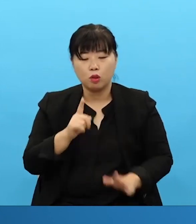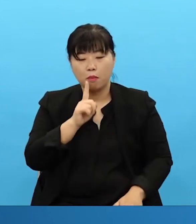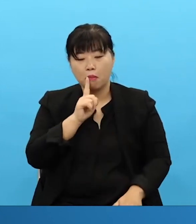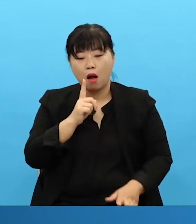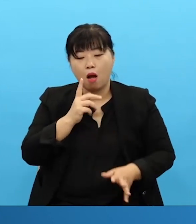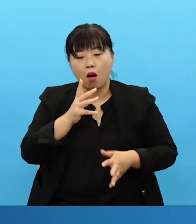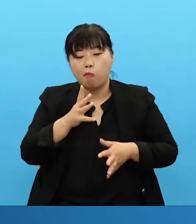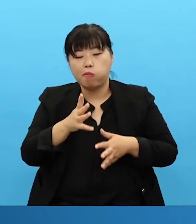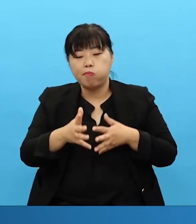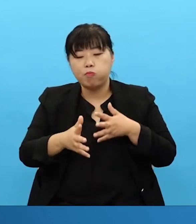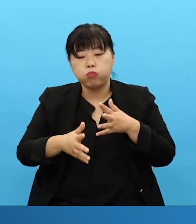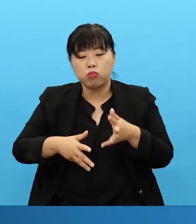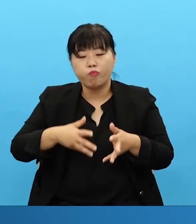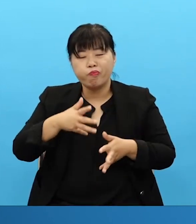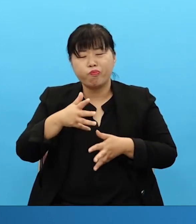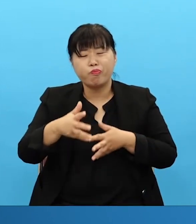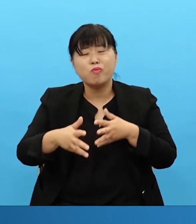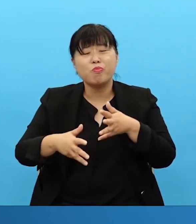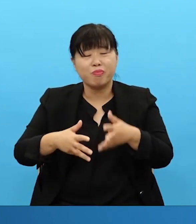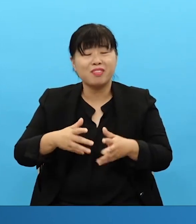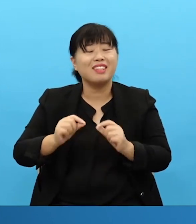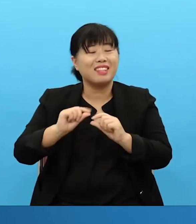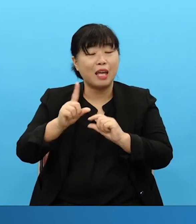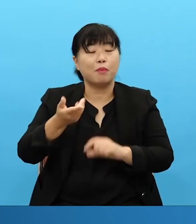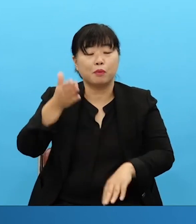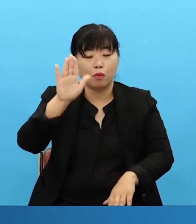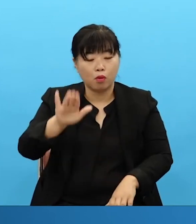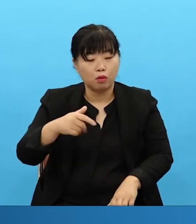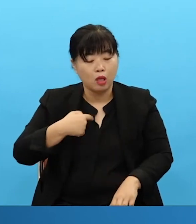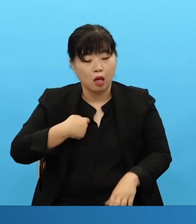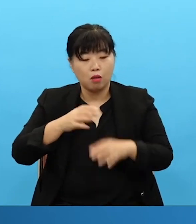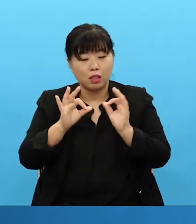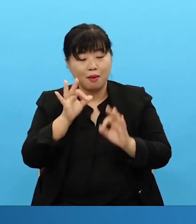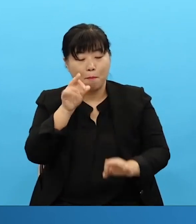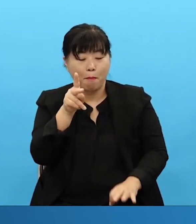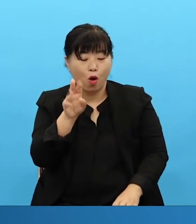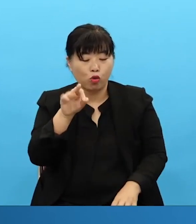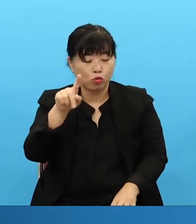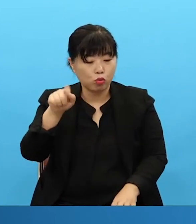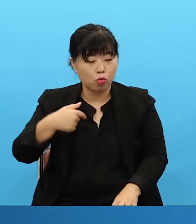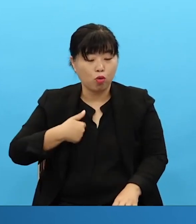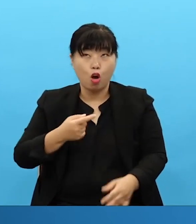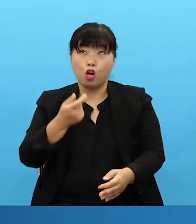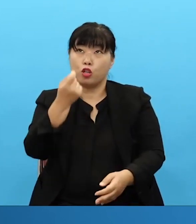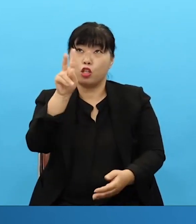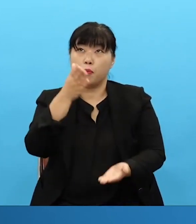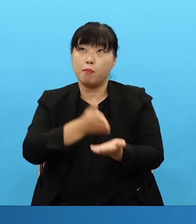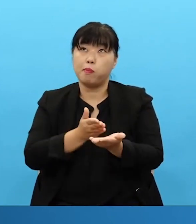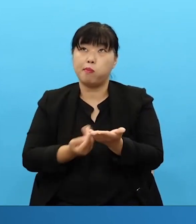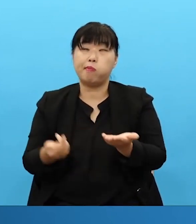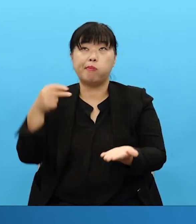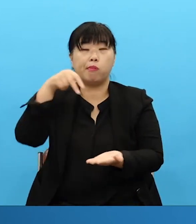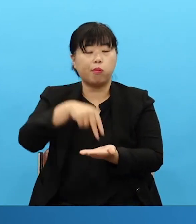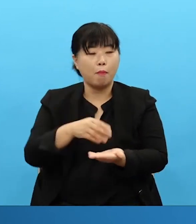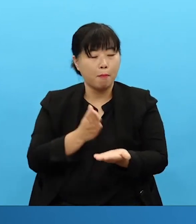that if you're over a hundred years old then you don't really know what's going on but he knows the trends he knows everything. And he even jokes around with that.